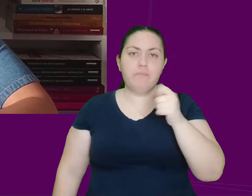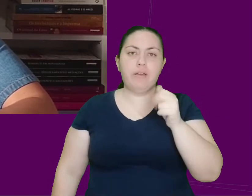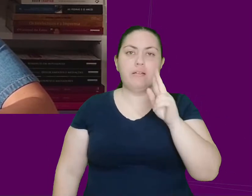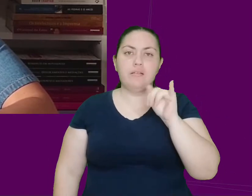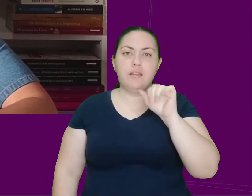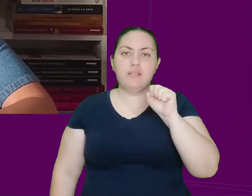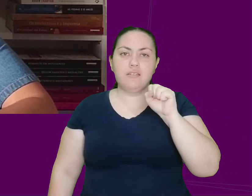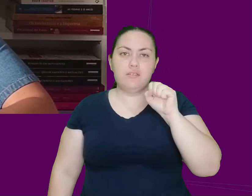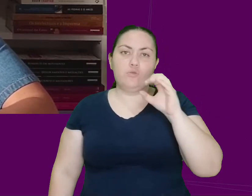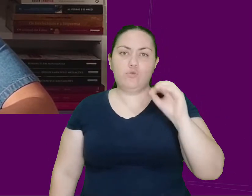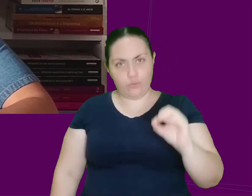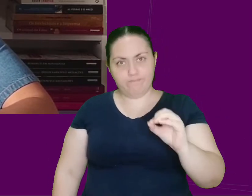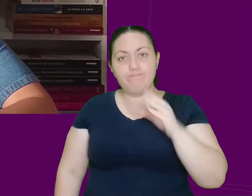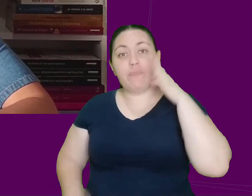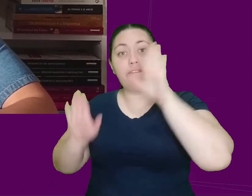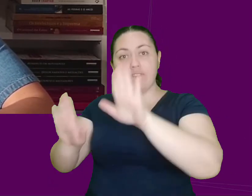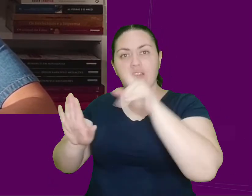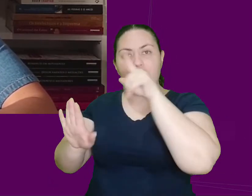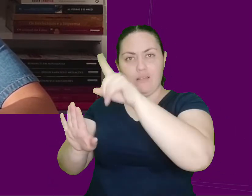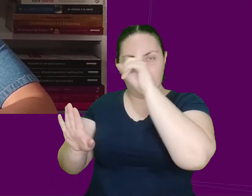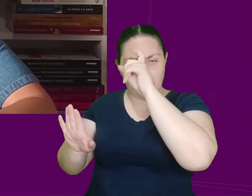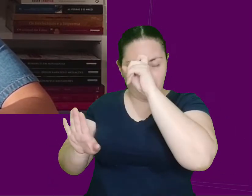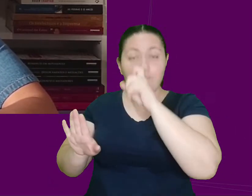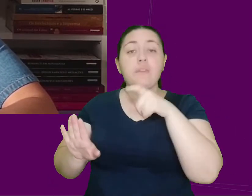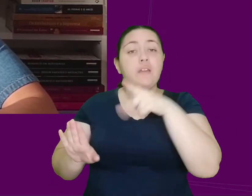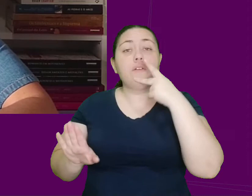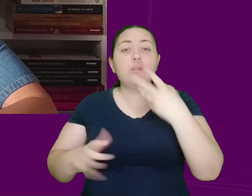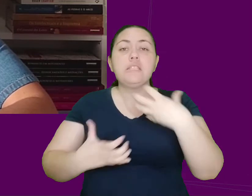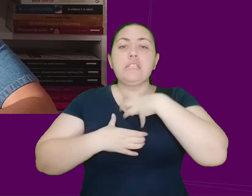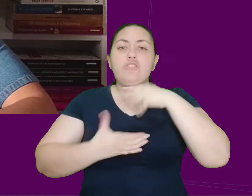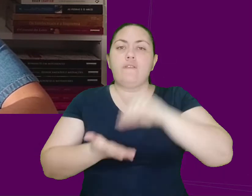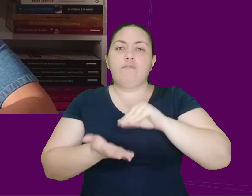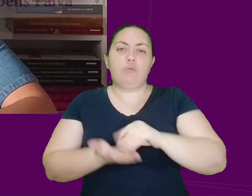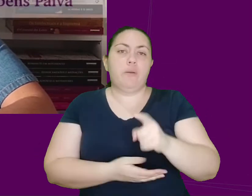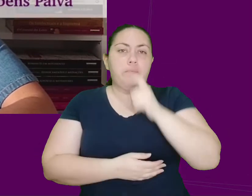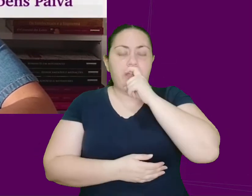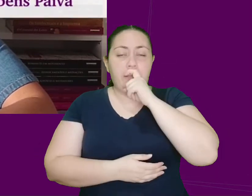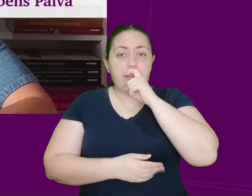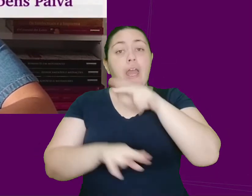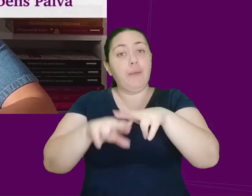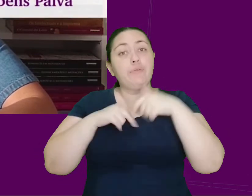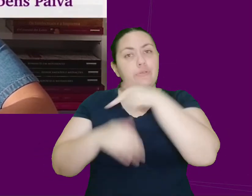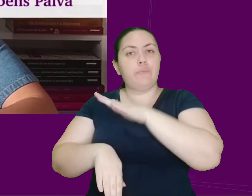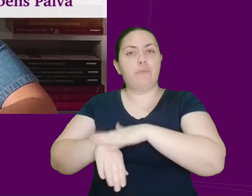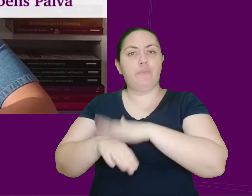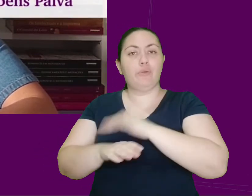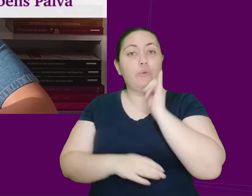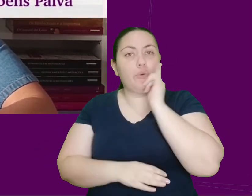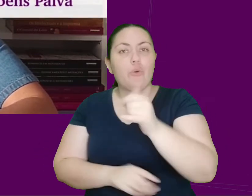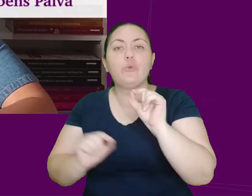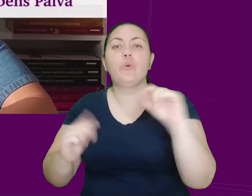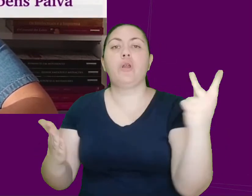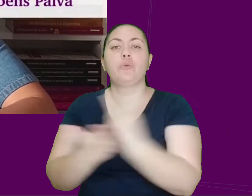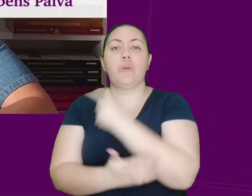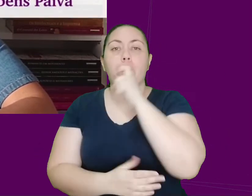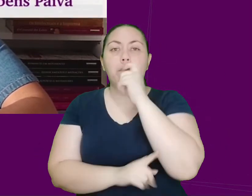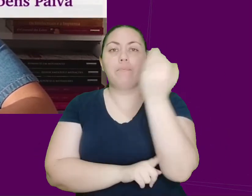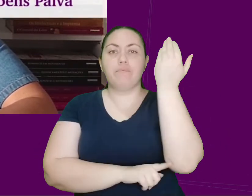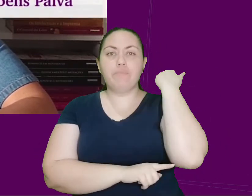do pai. E, nesse momento, o leitor toma conhecimento do que ocorrera com Rubens Paiva, pai de Marcelo. História que já havia sido